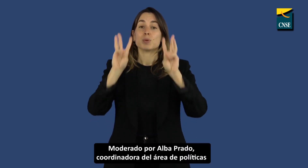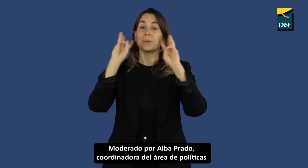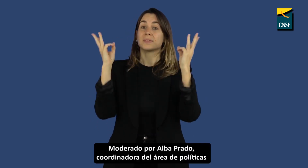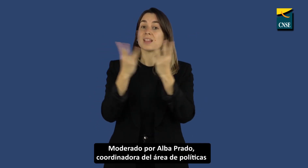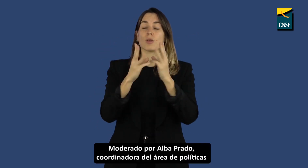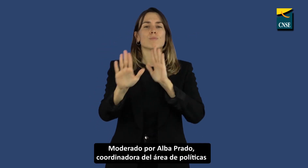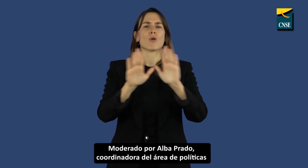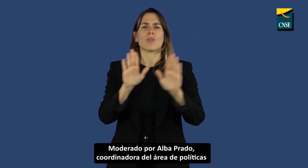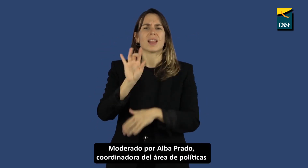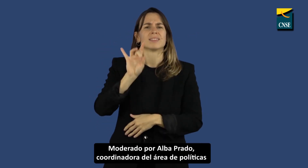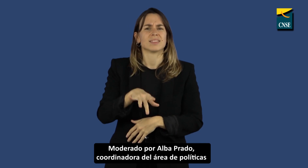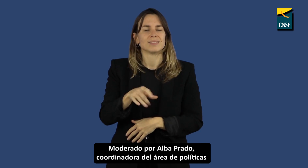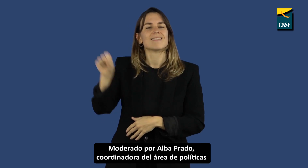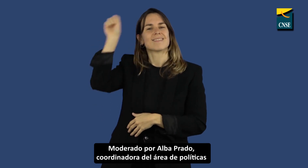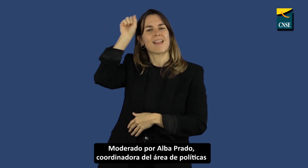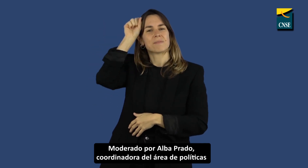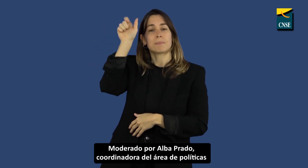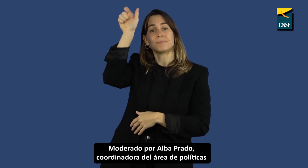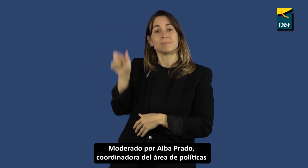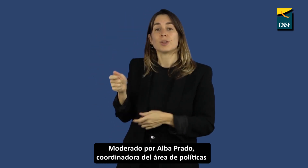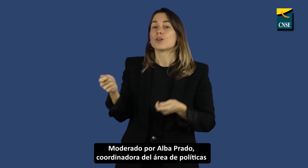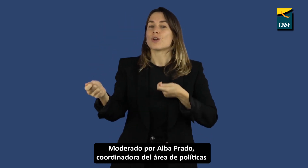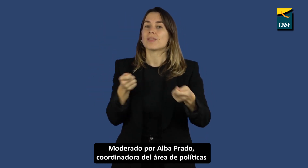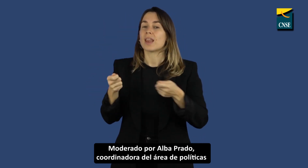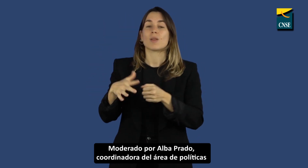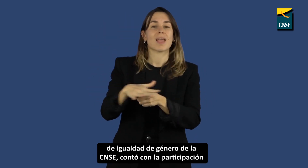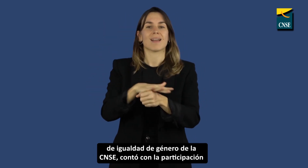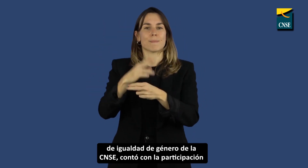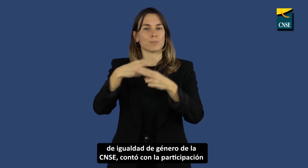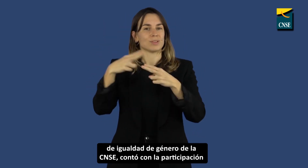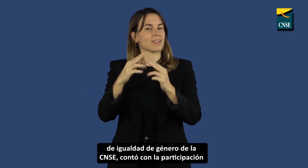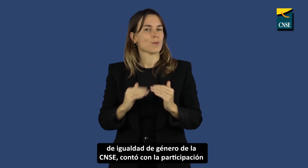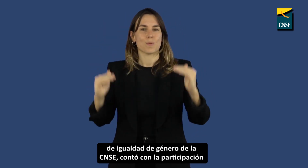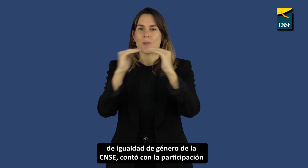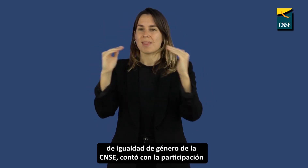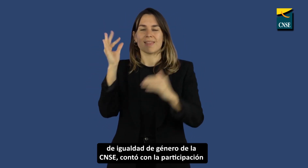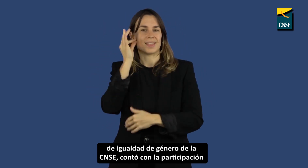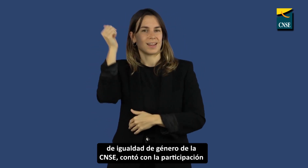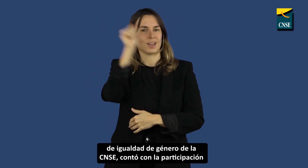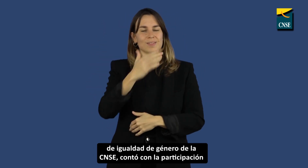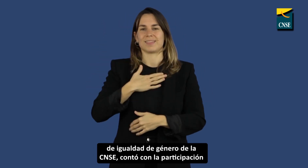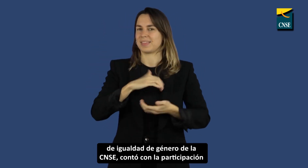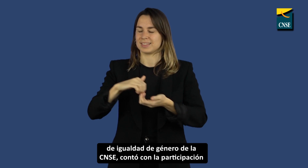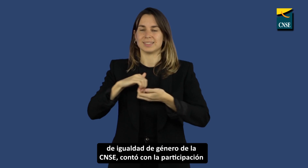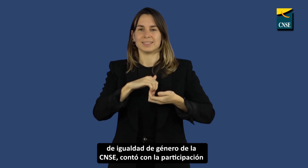Moderado por Alba Prado, coordinadora del área de políticas de igualdad de género de la CNSE, contó con la